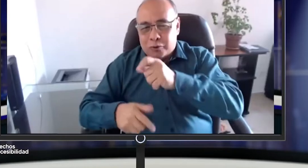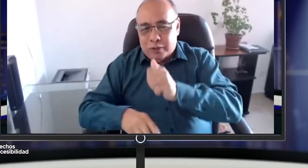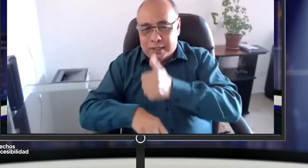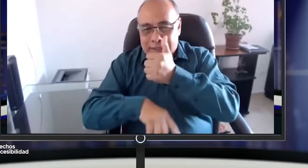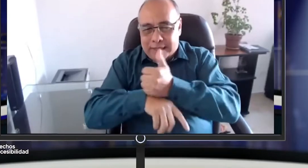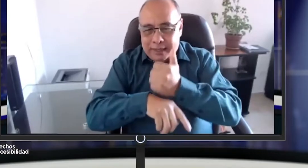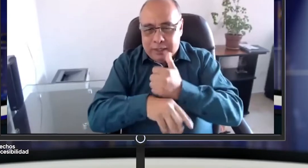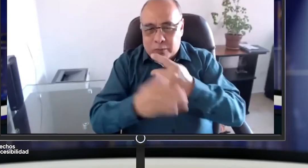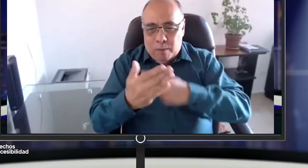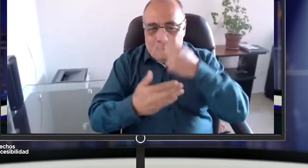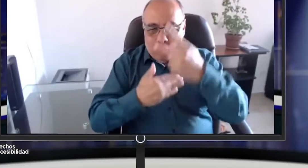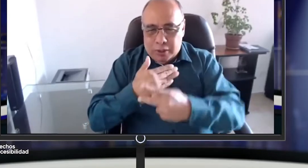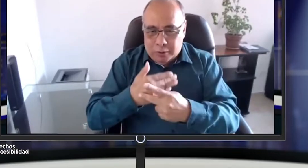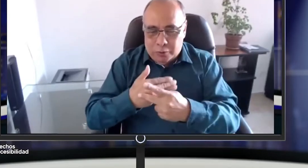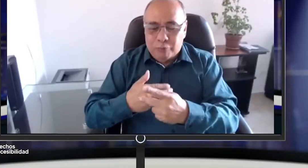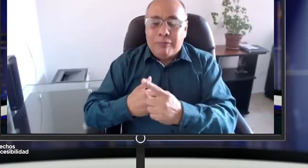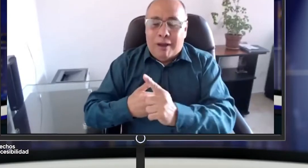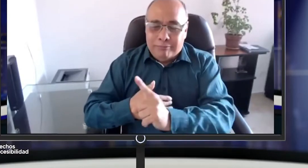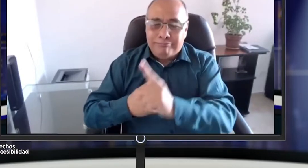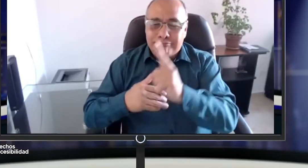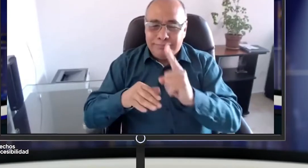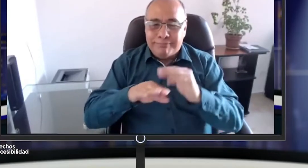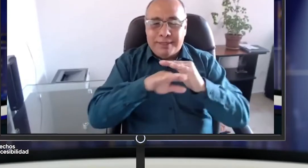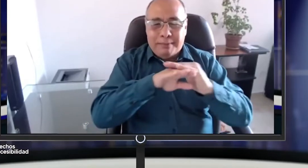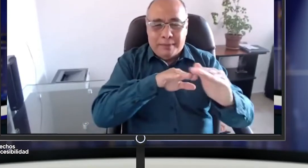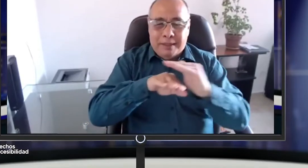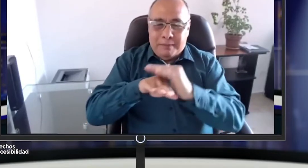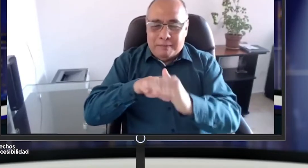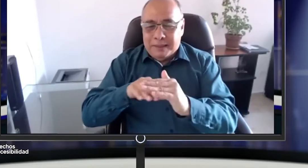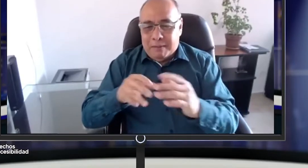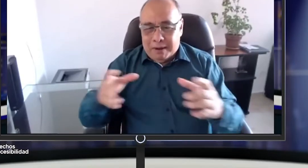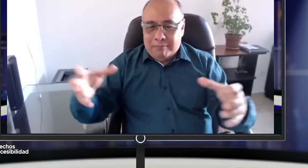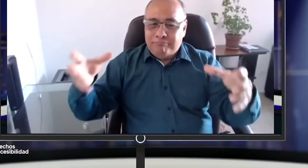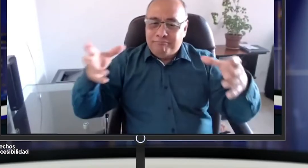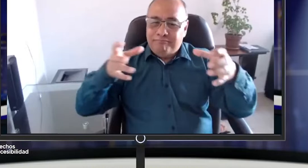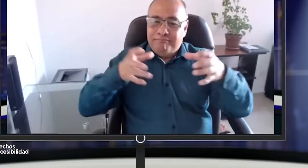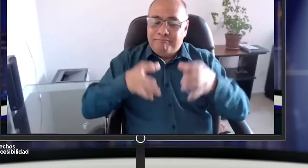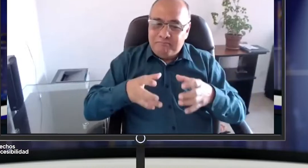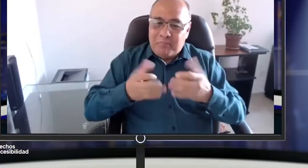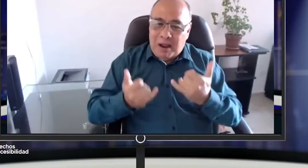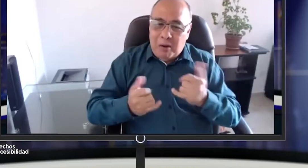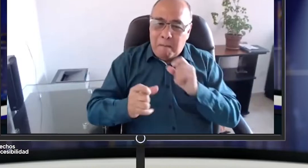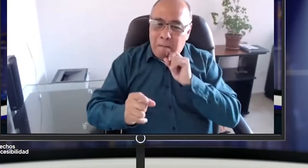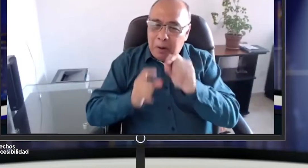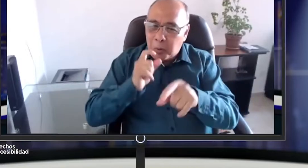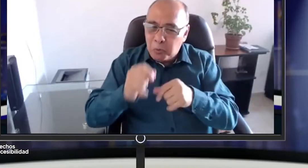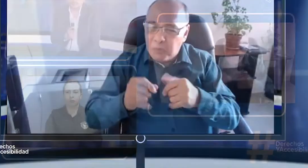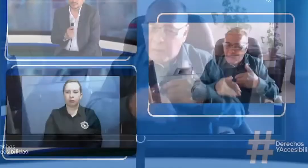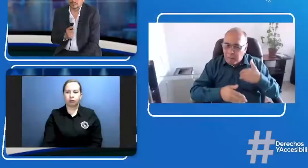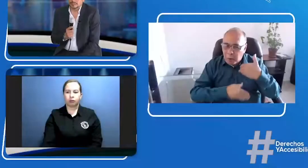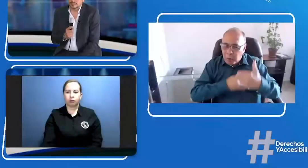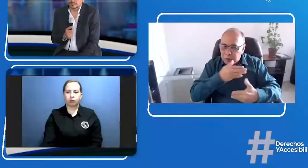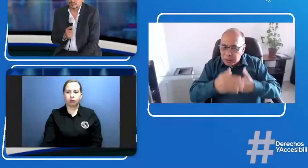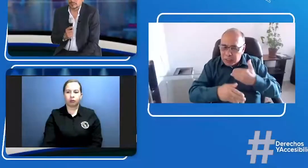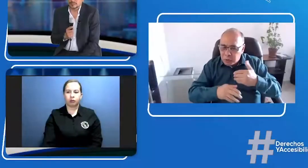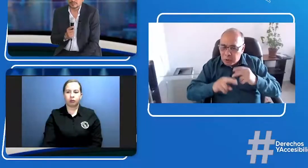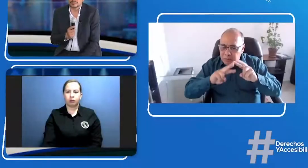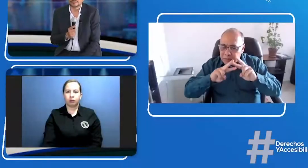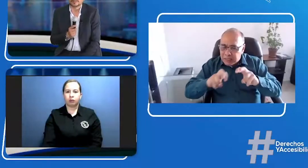comisionado de la CRC y también tenemos a dos personas representantes de Econometría con quienes vamos